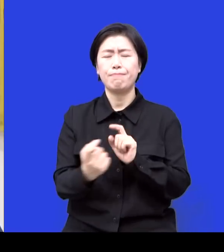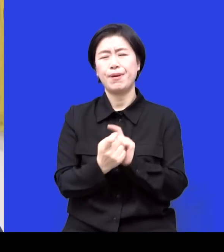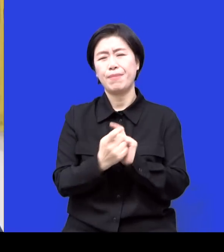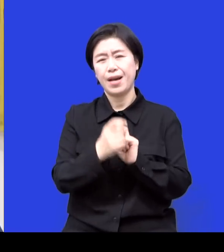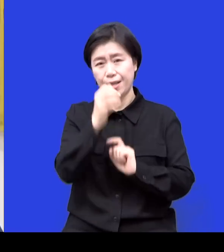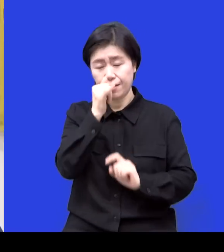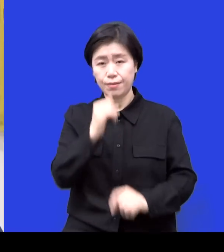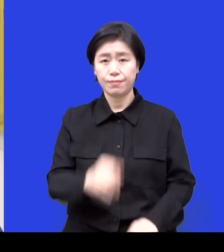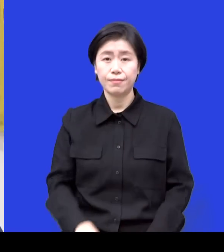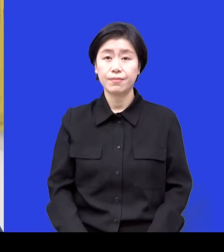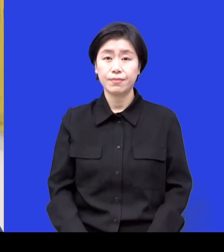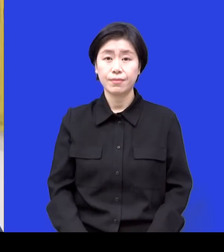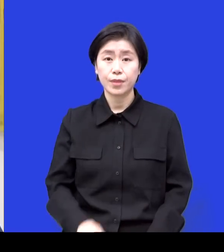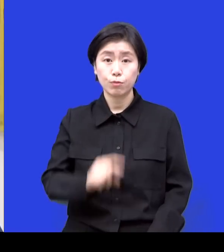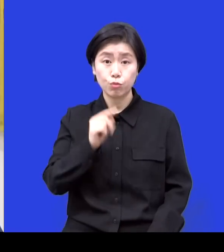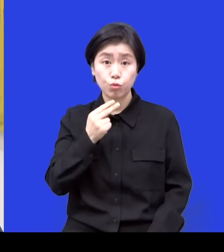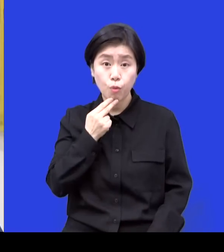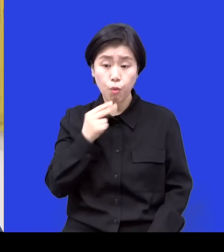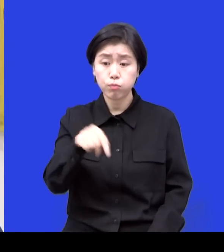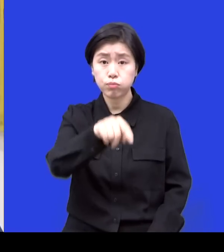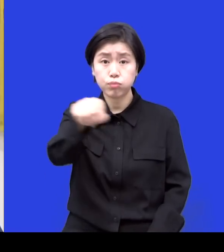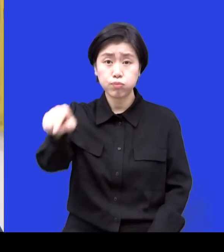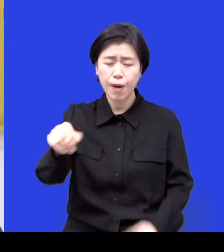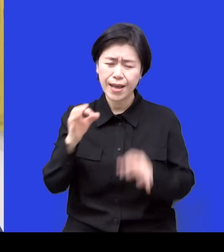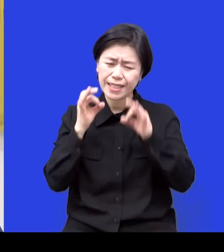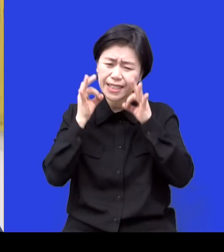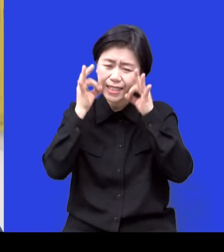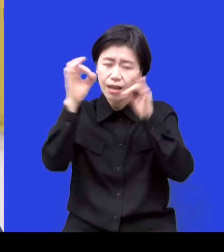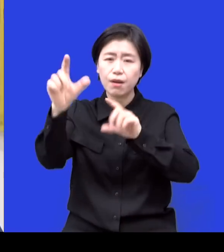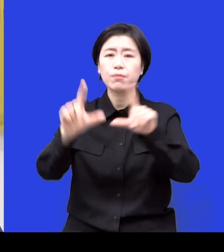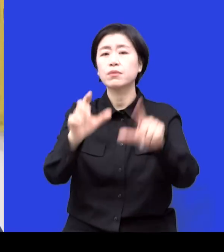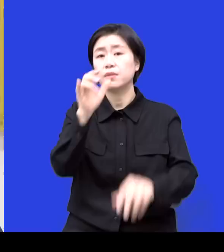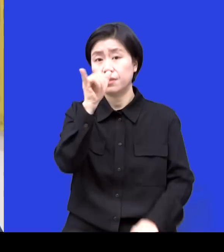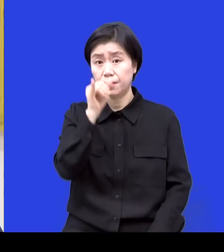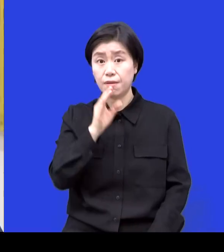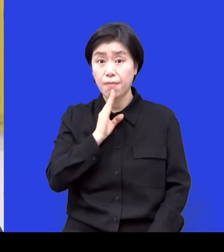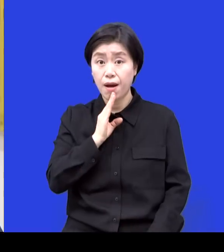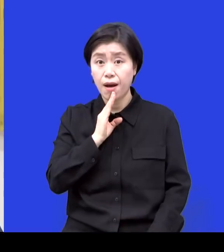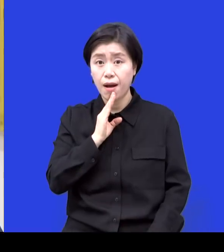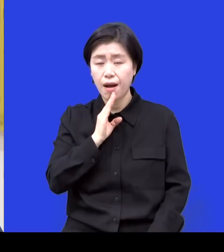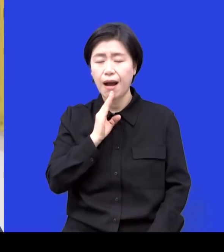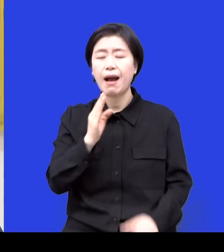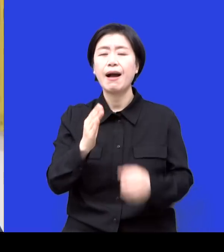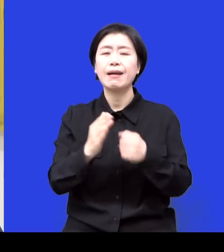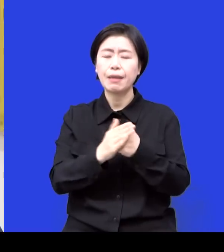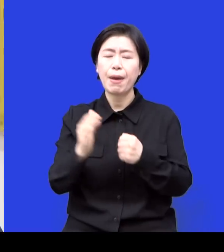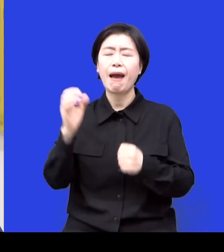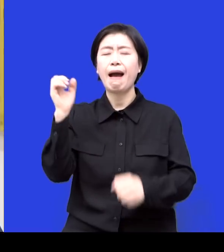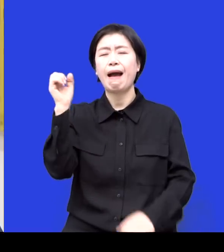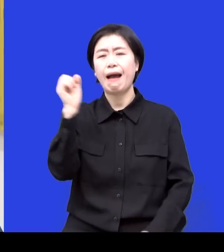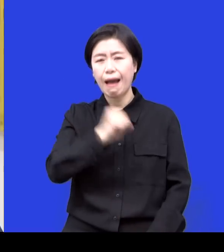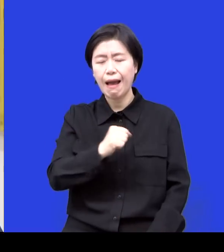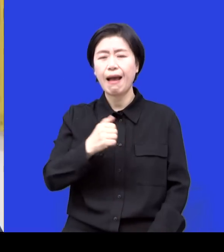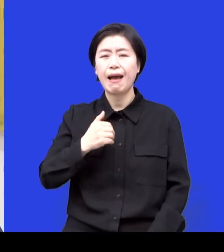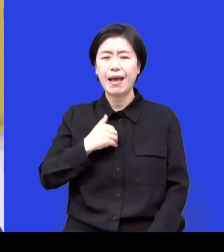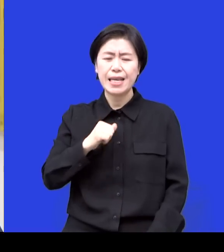그럴 때 보면 내가 인내심이 가장 필요했던 사람이구나 하나님은 아이들을 통해서 인내를 많이 가르쳐 주시는구나 생각을 해요. 네.